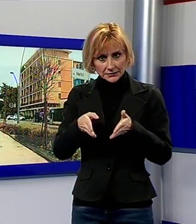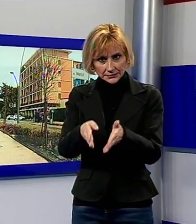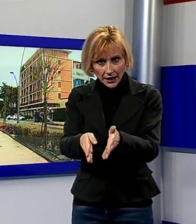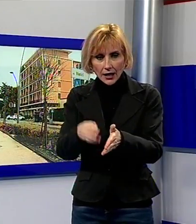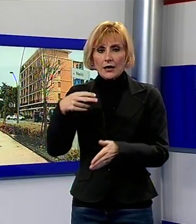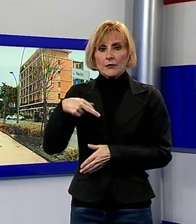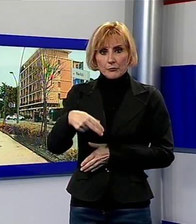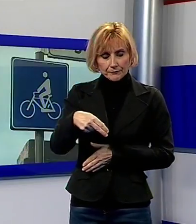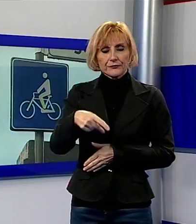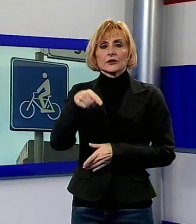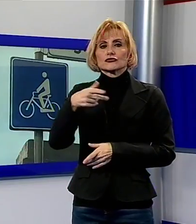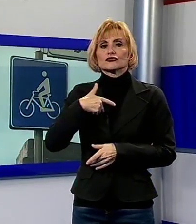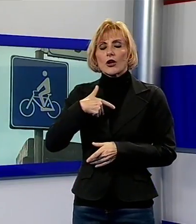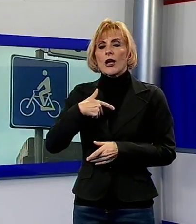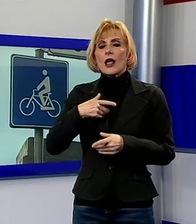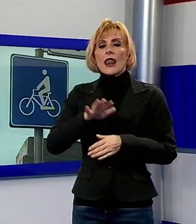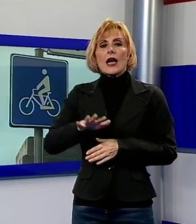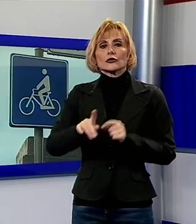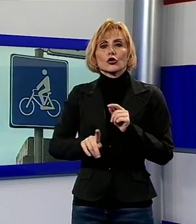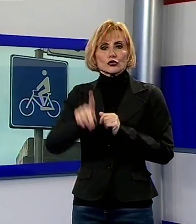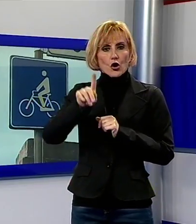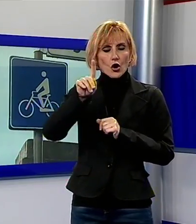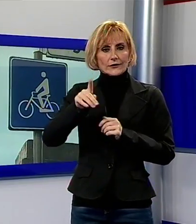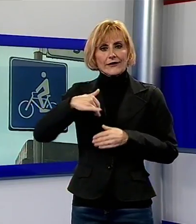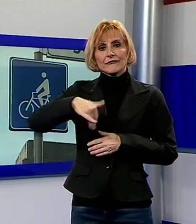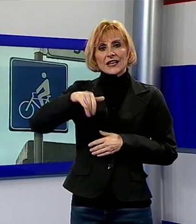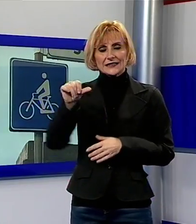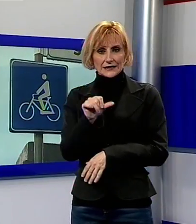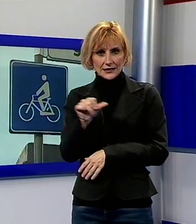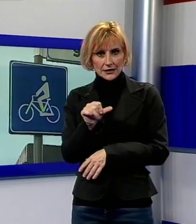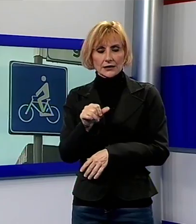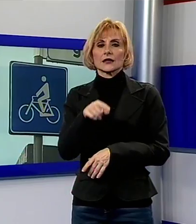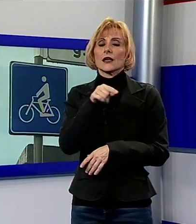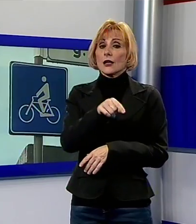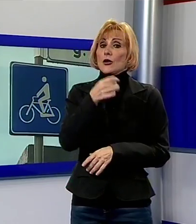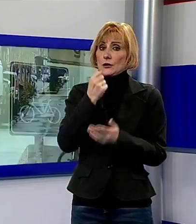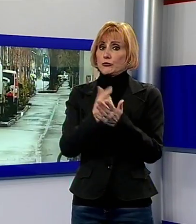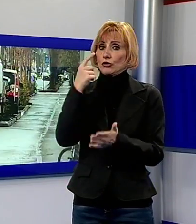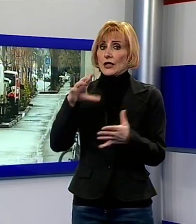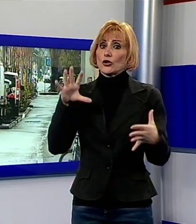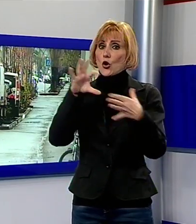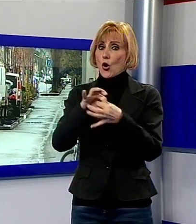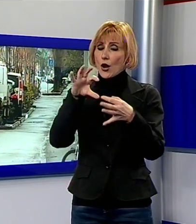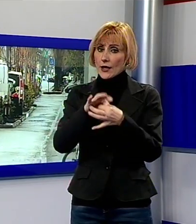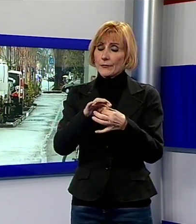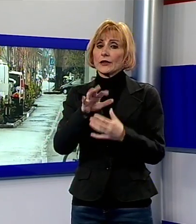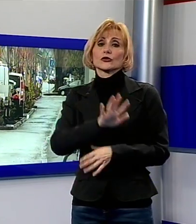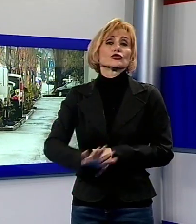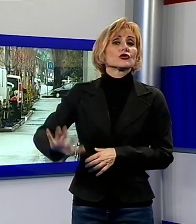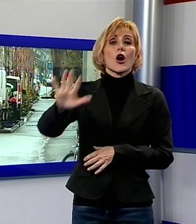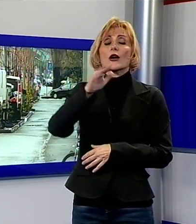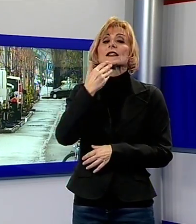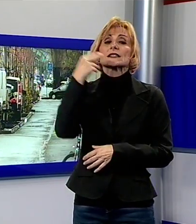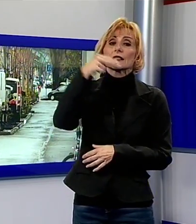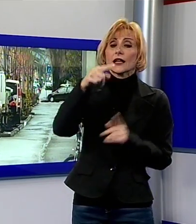ciclopedonale che corre nel lungo lato nord della via Sarzanese e che costituisce un importante collegamento tra il quartiere di Sant